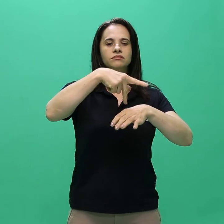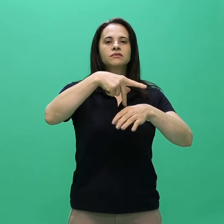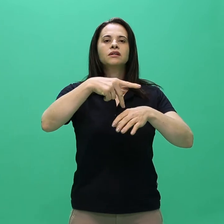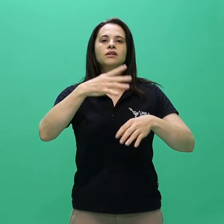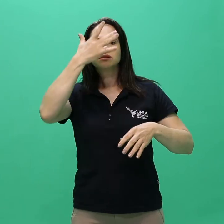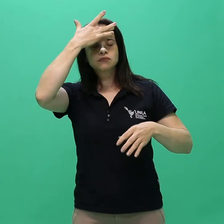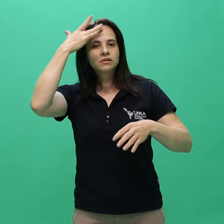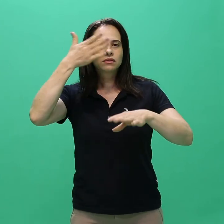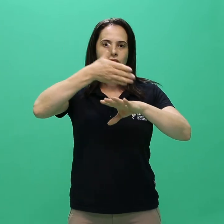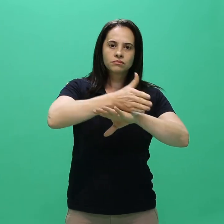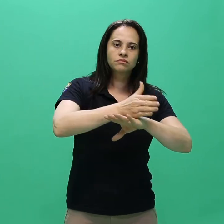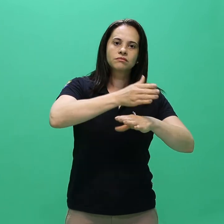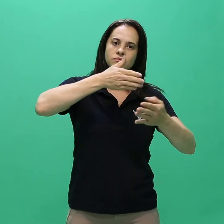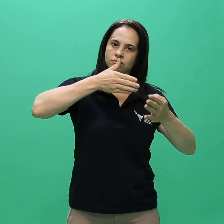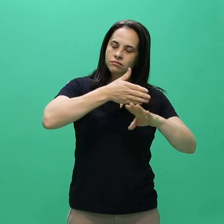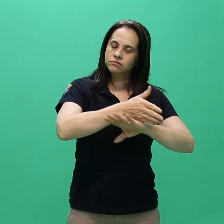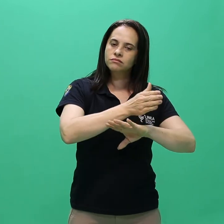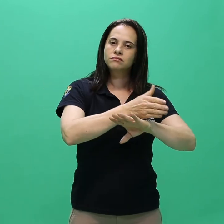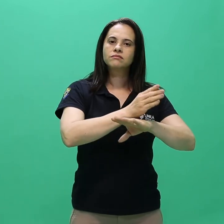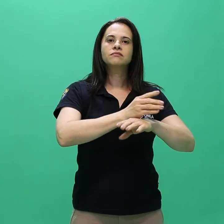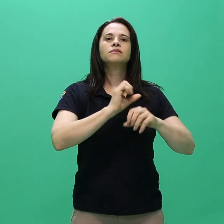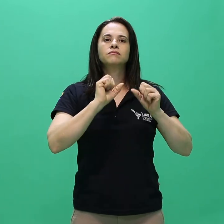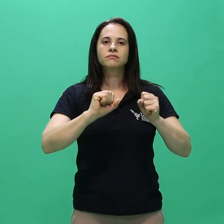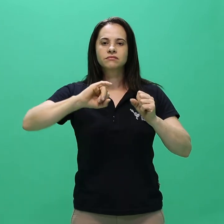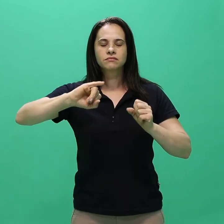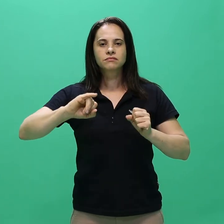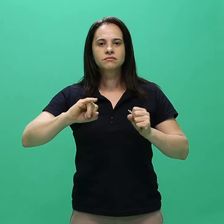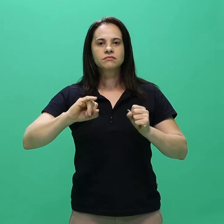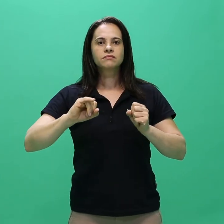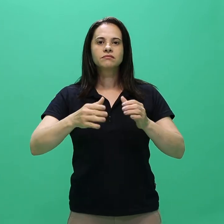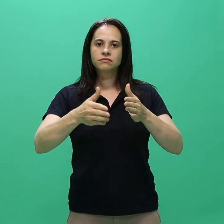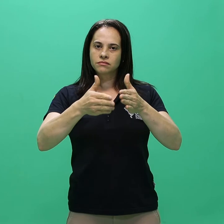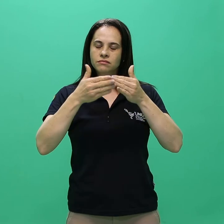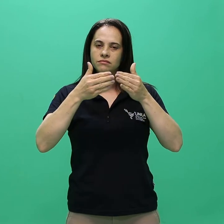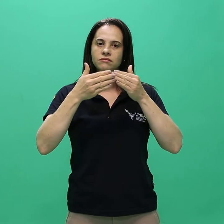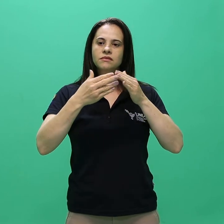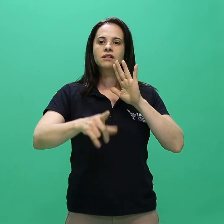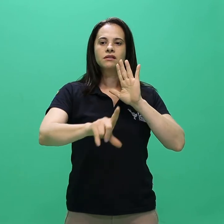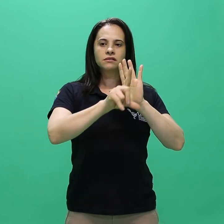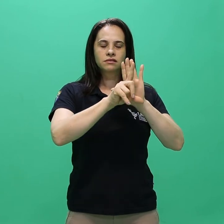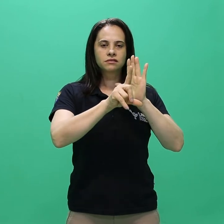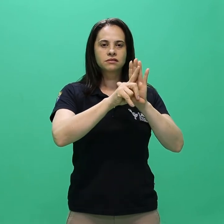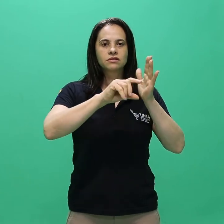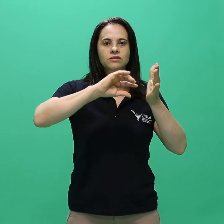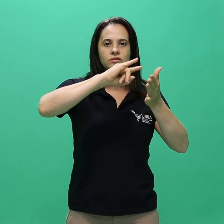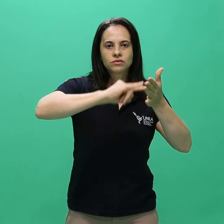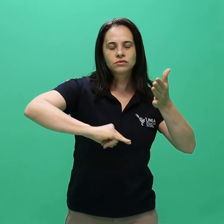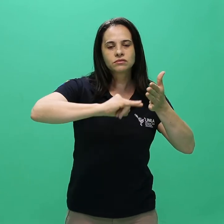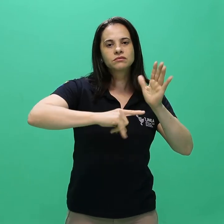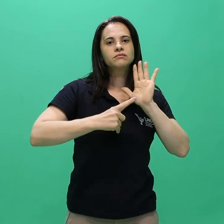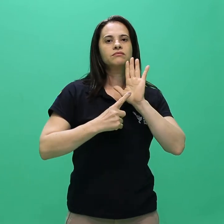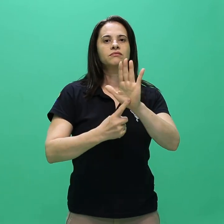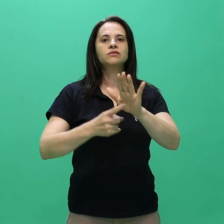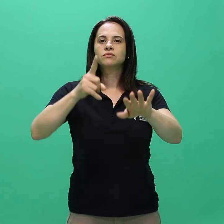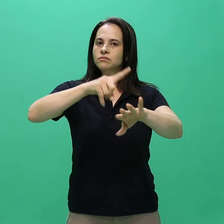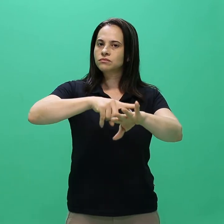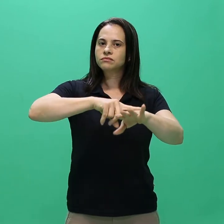aprovados providenciarem a referida legalização da documentação a ser apresentada no ato da